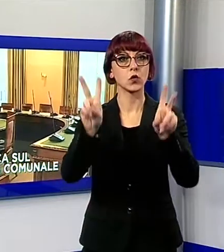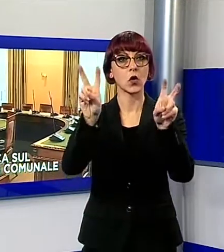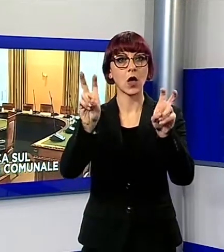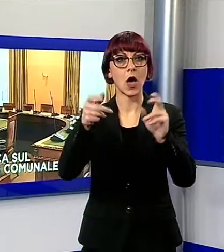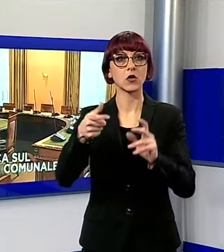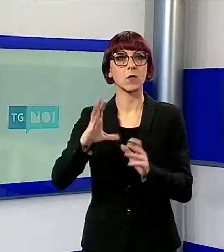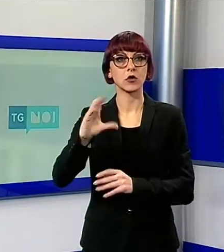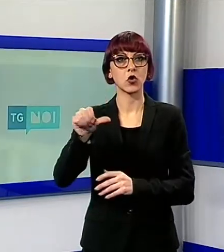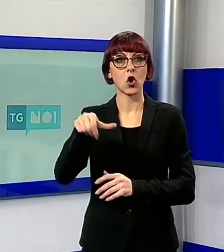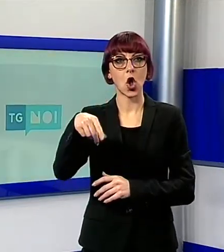'attacco.